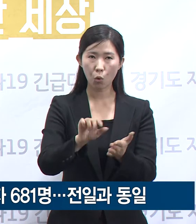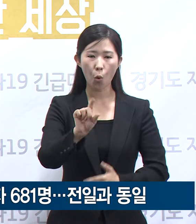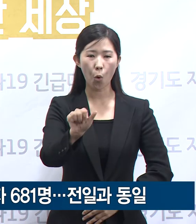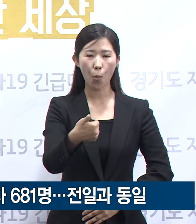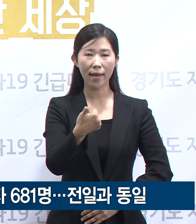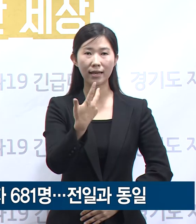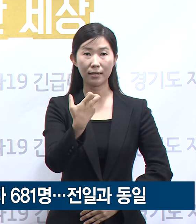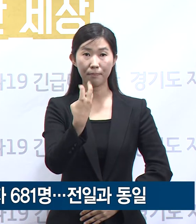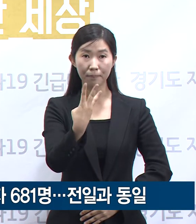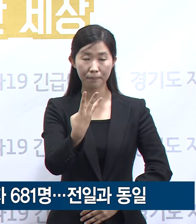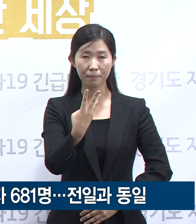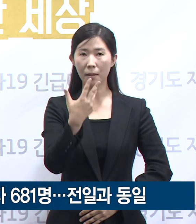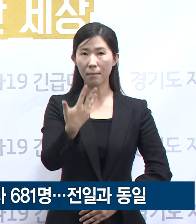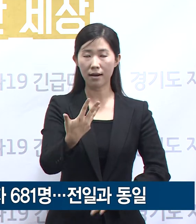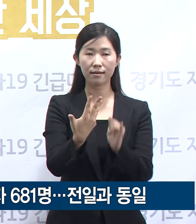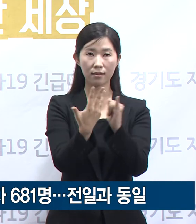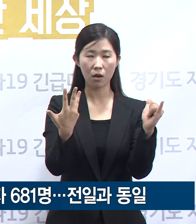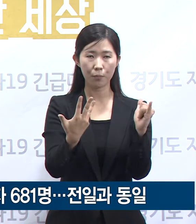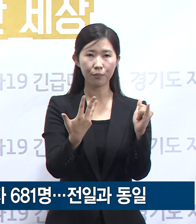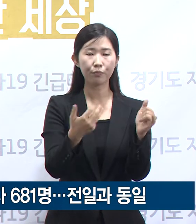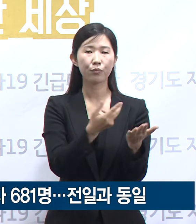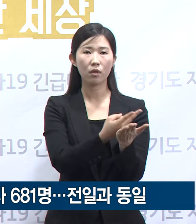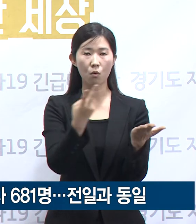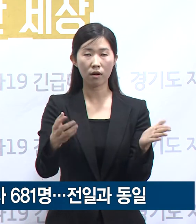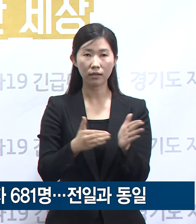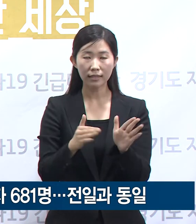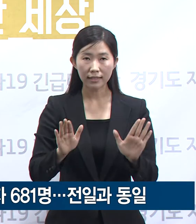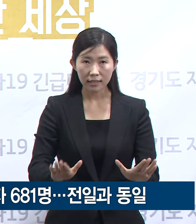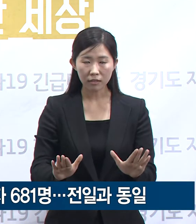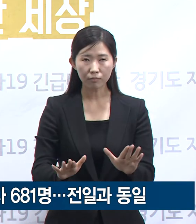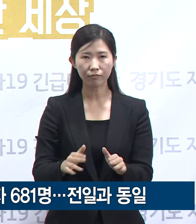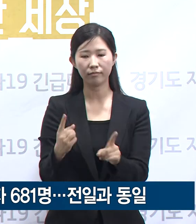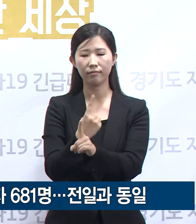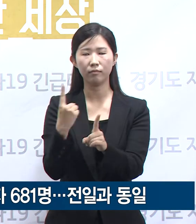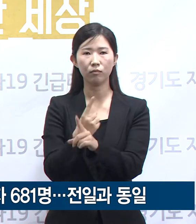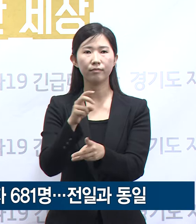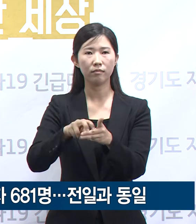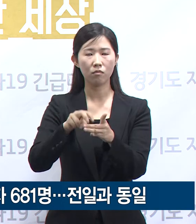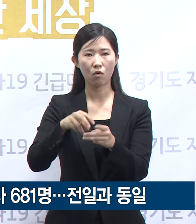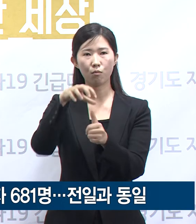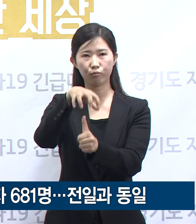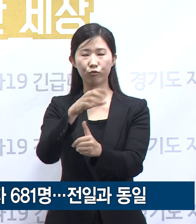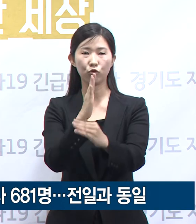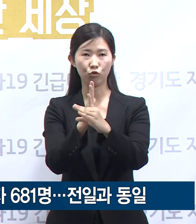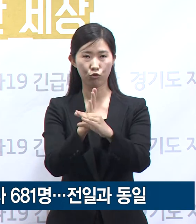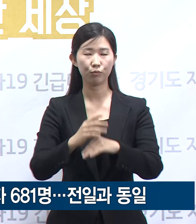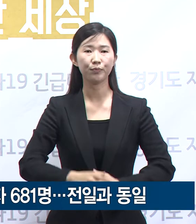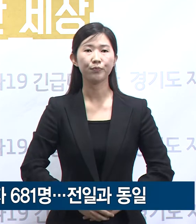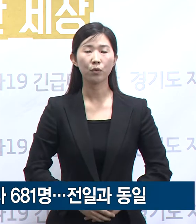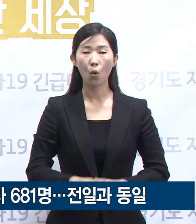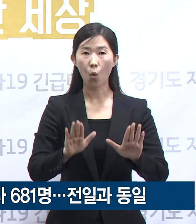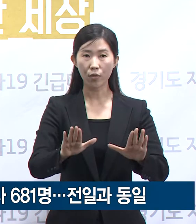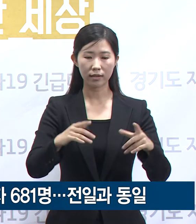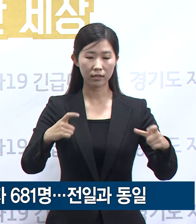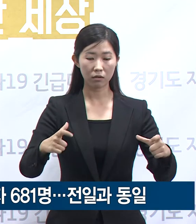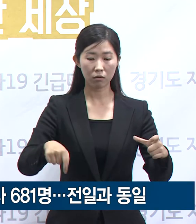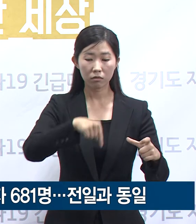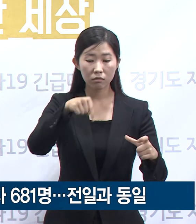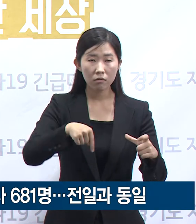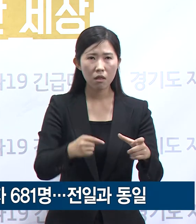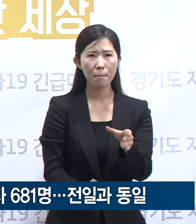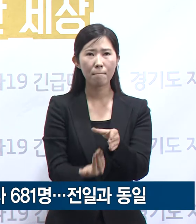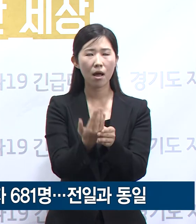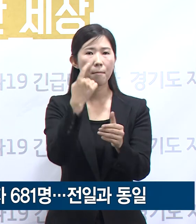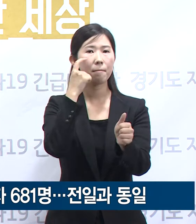137명이 병원 및 생활치료센터에서 격리 중입니다. 오늘 지역사회 감염 확진자 추가 발생에 대해